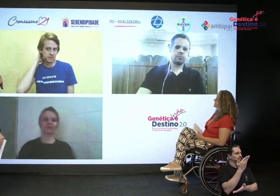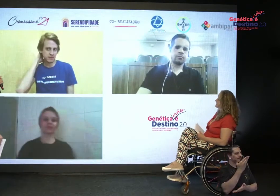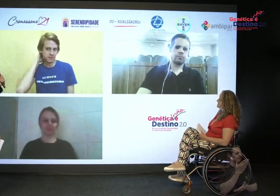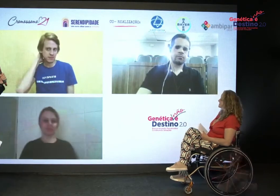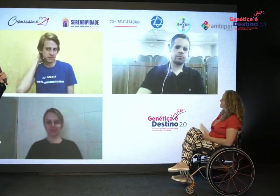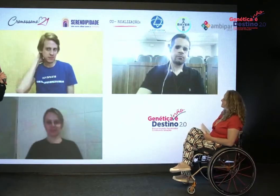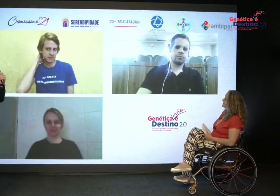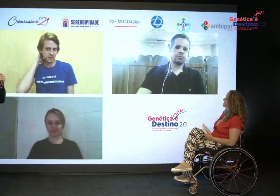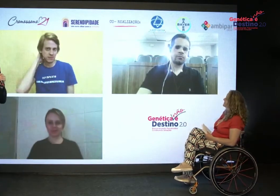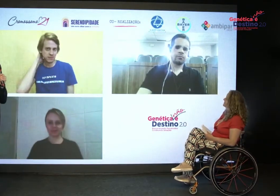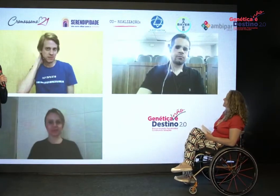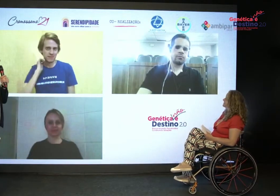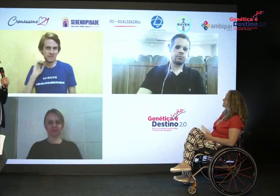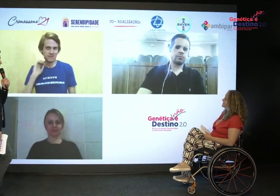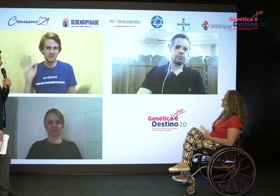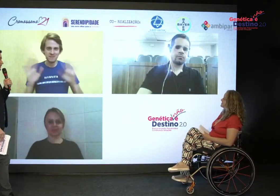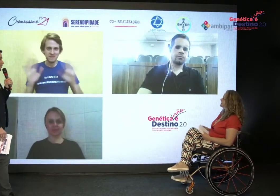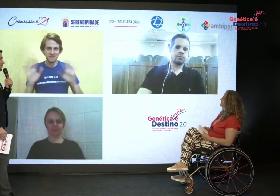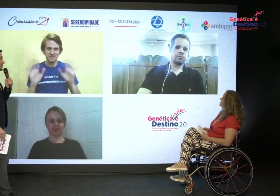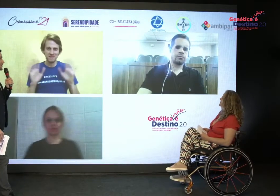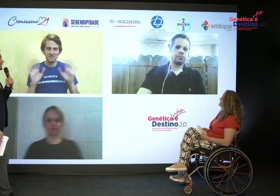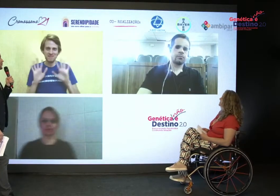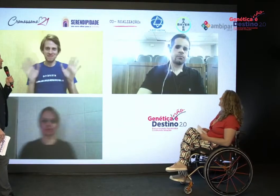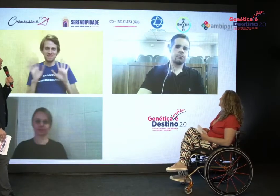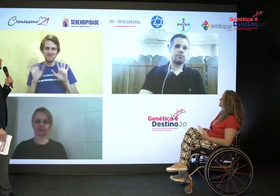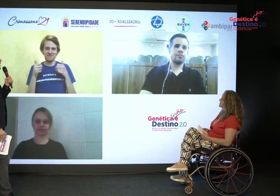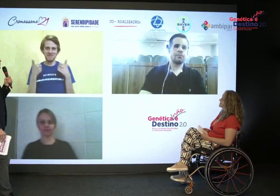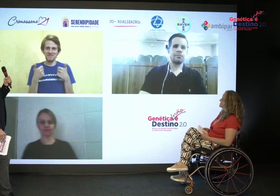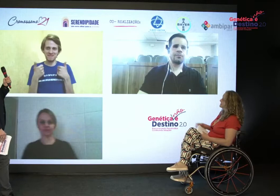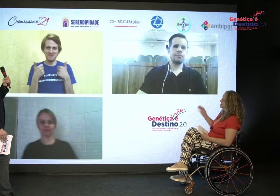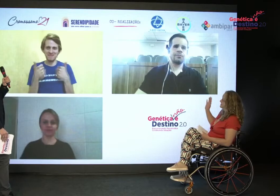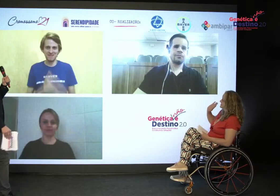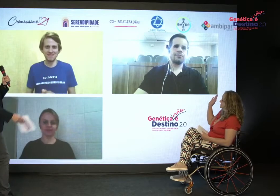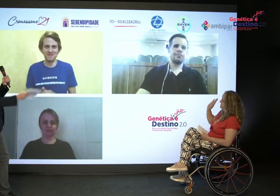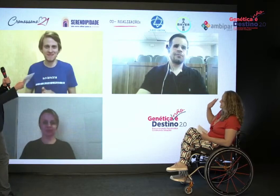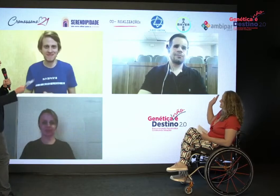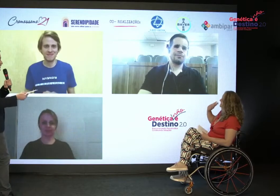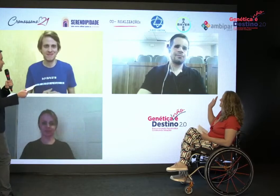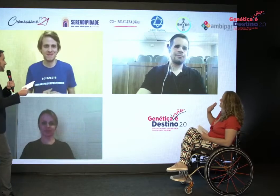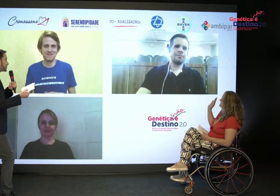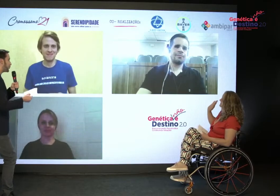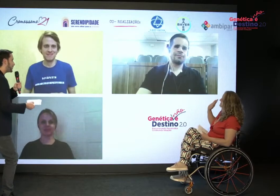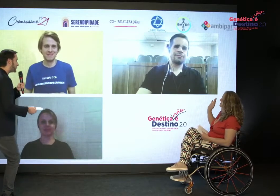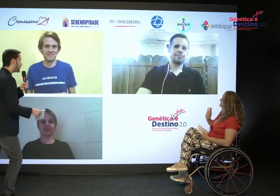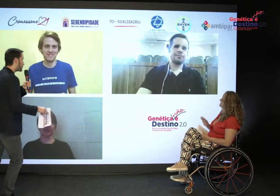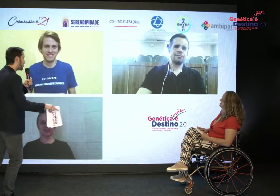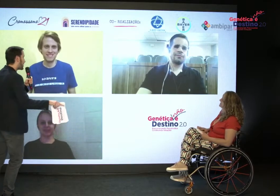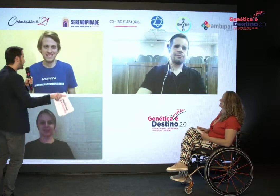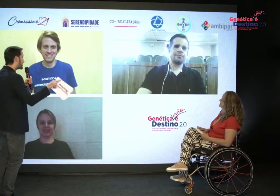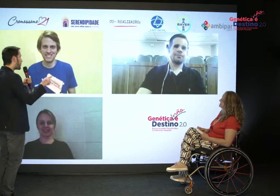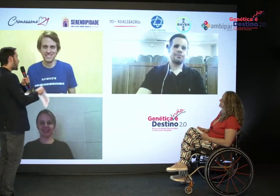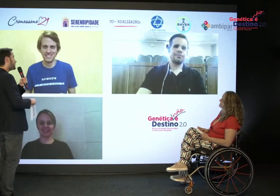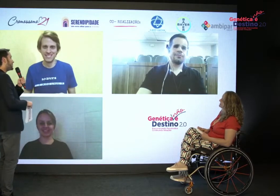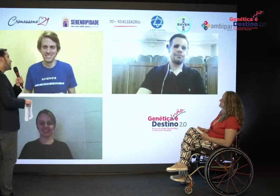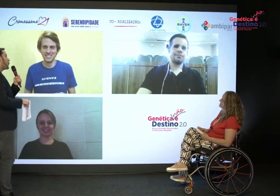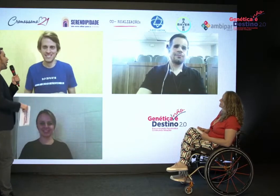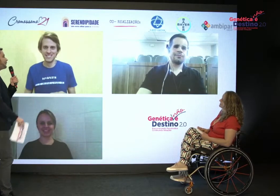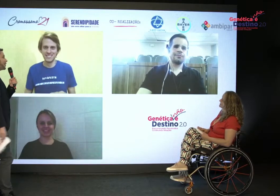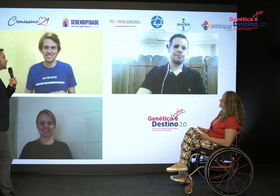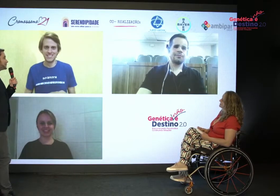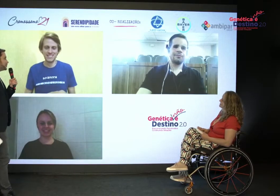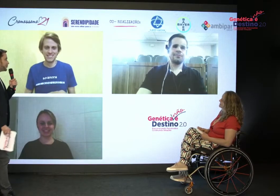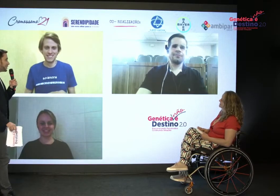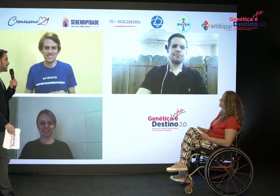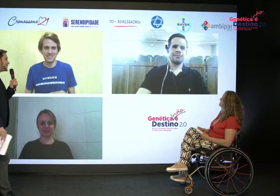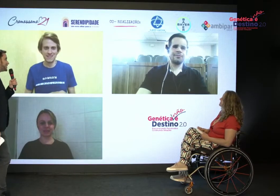Ah, o Rafael já está aqui também, então quero mandar um abraço para o Rafael Silva, que também já está conectado, eu ia chamar ele na sequência, o